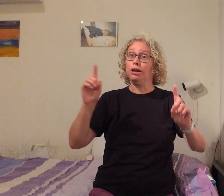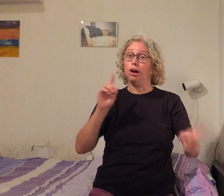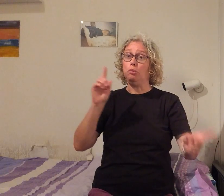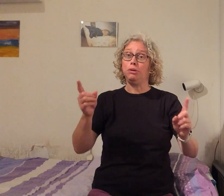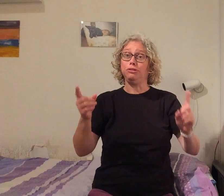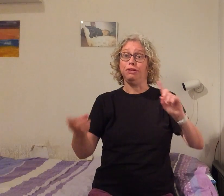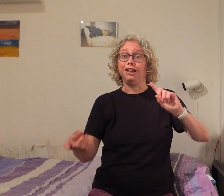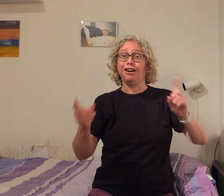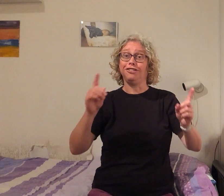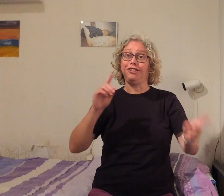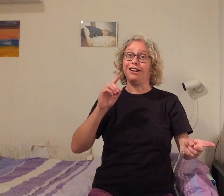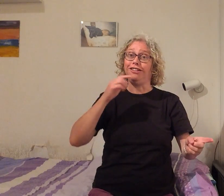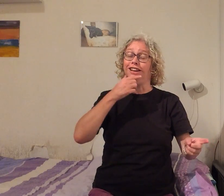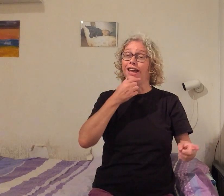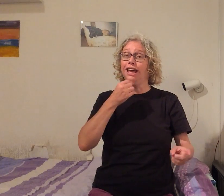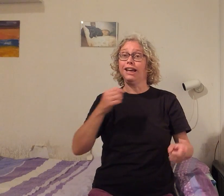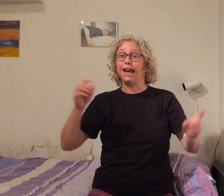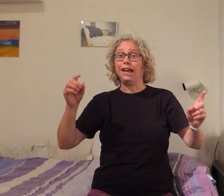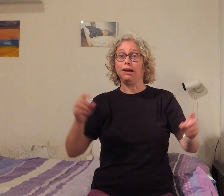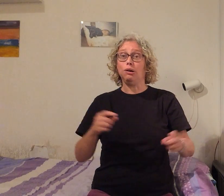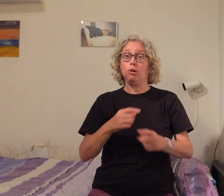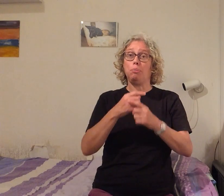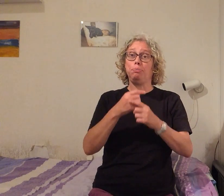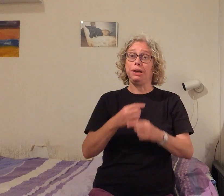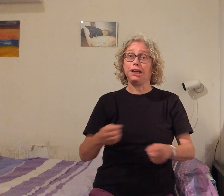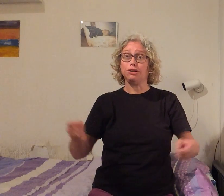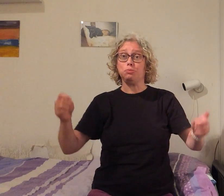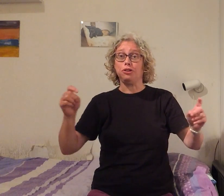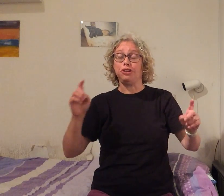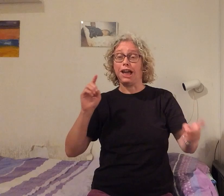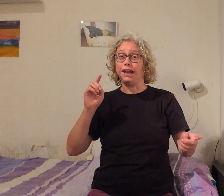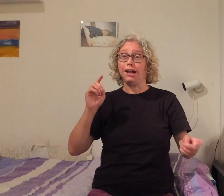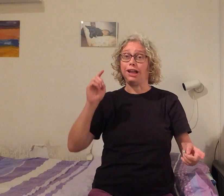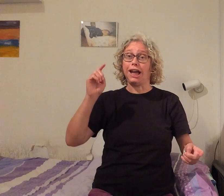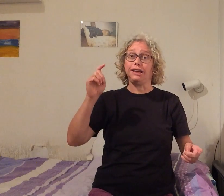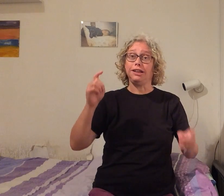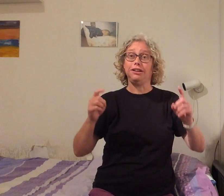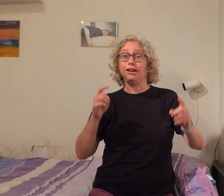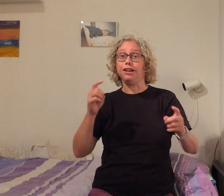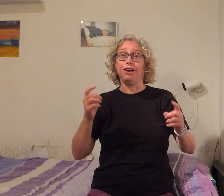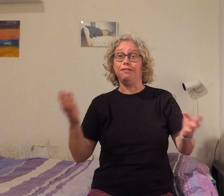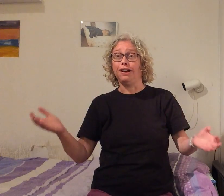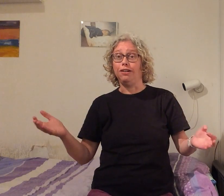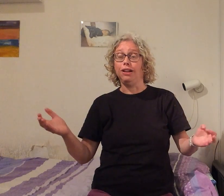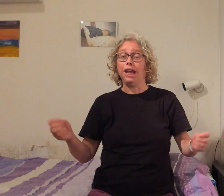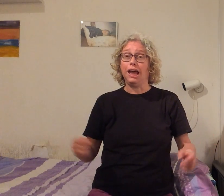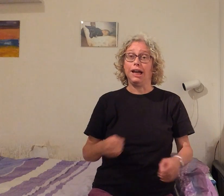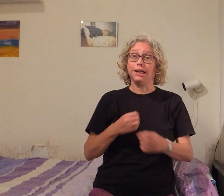koop een frikandel. Kijk ook op pinajones.nl en dankjewel. En